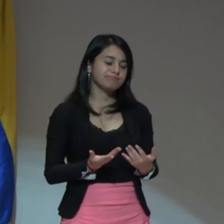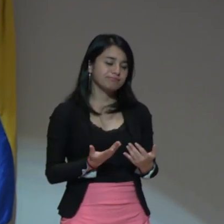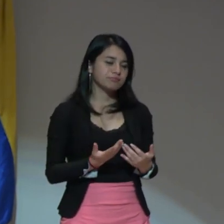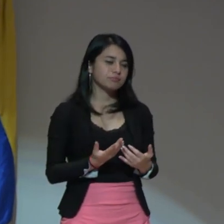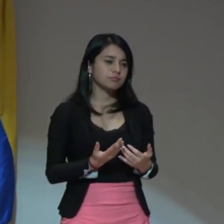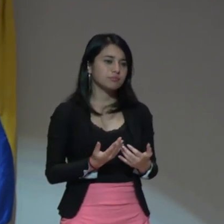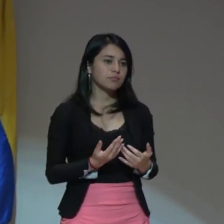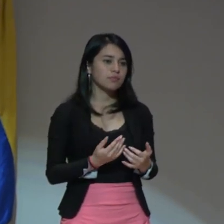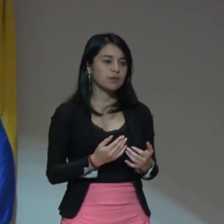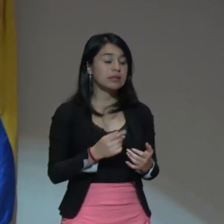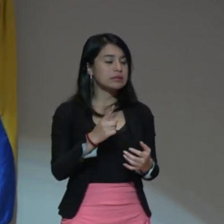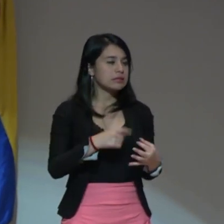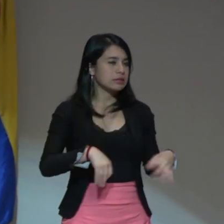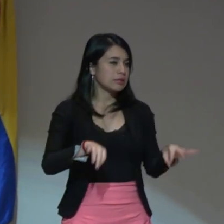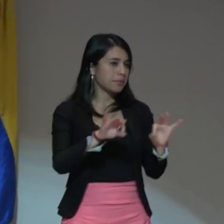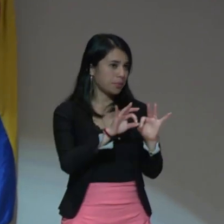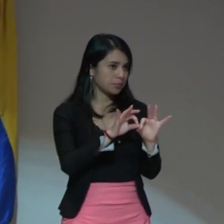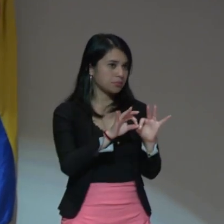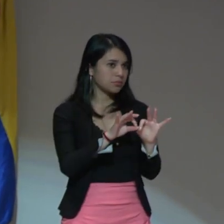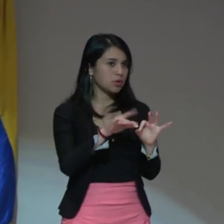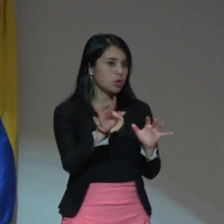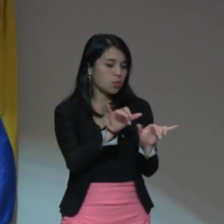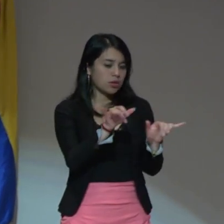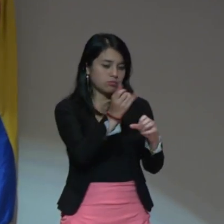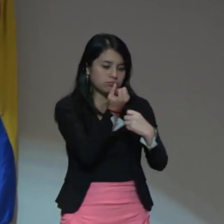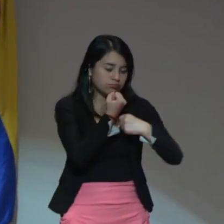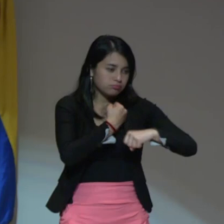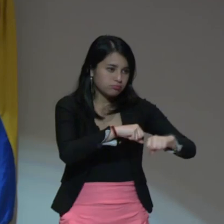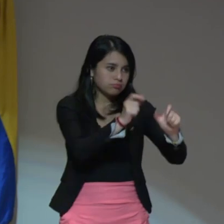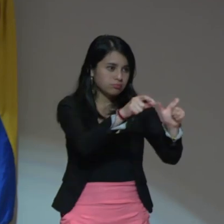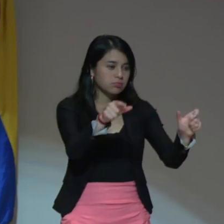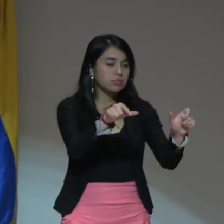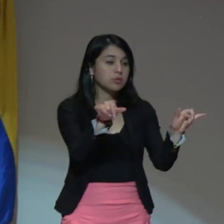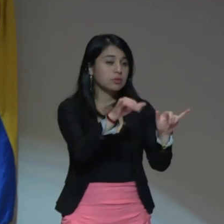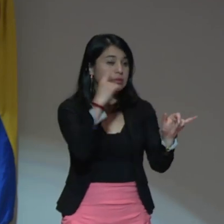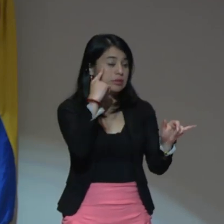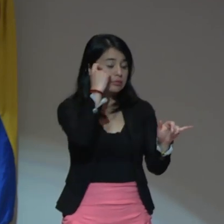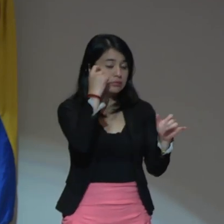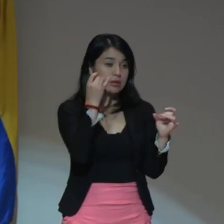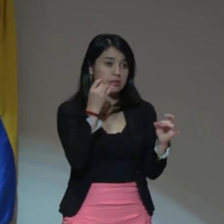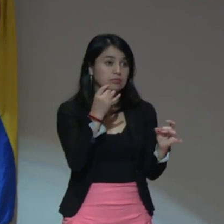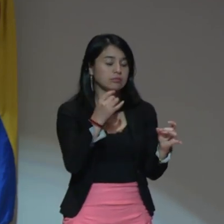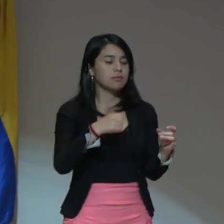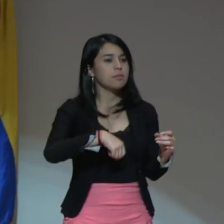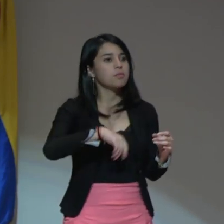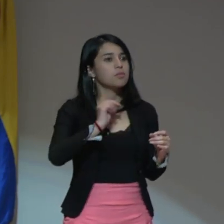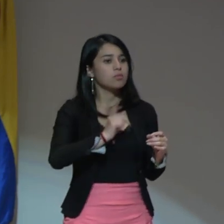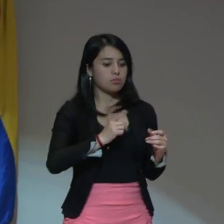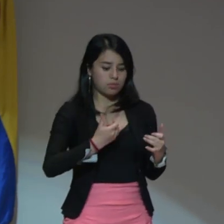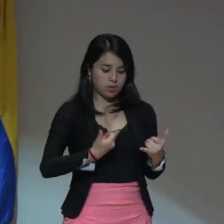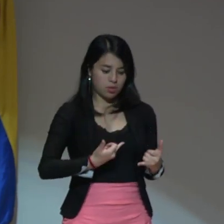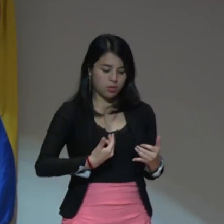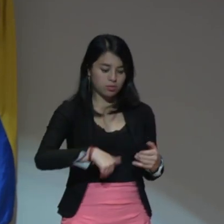un gran empeño, un gran desafío de este momento